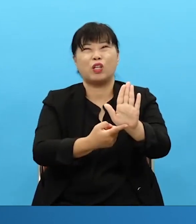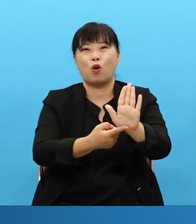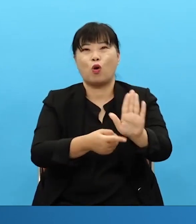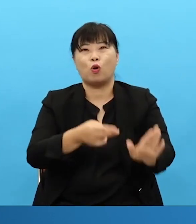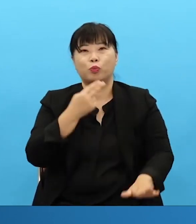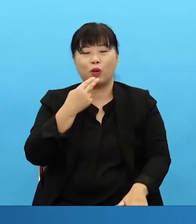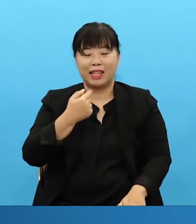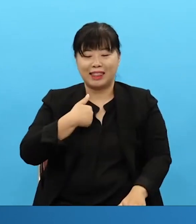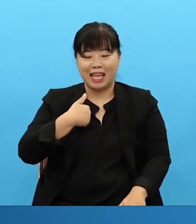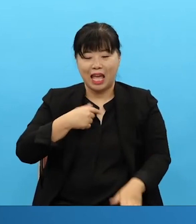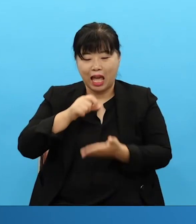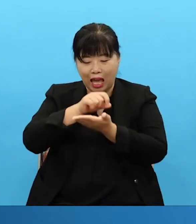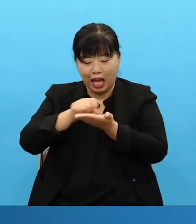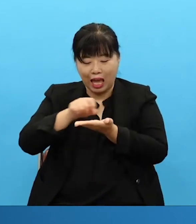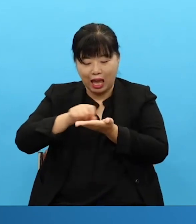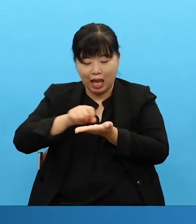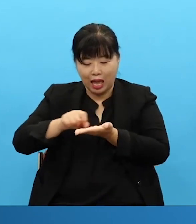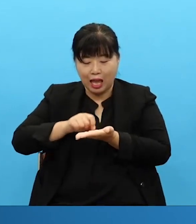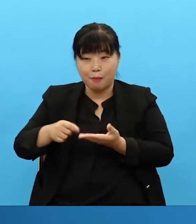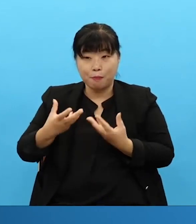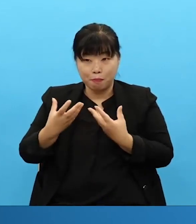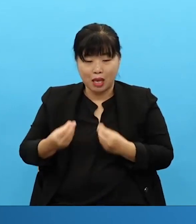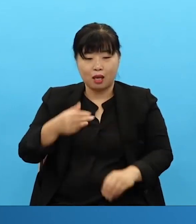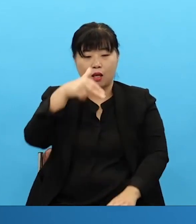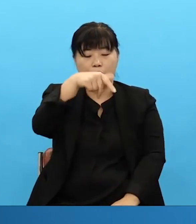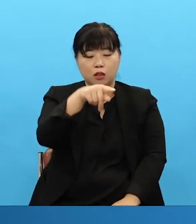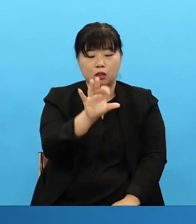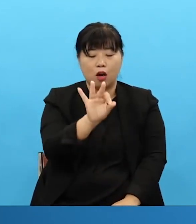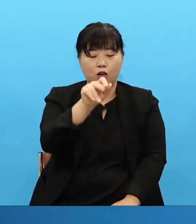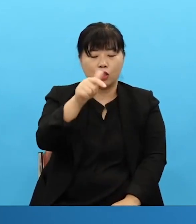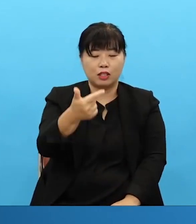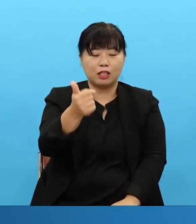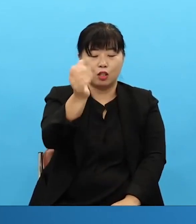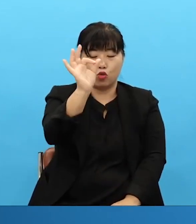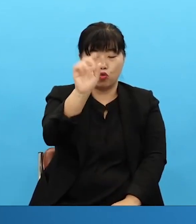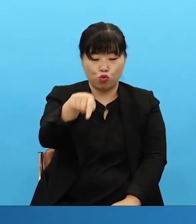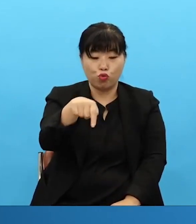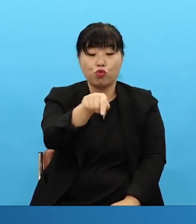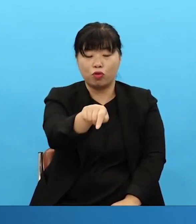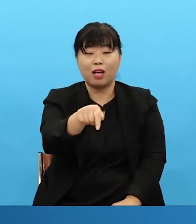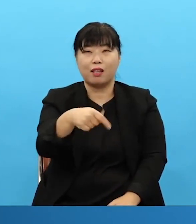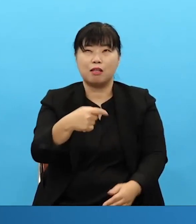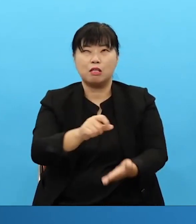And so I just entrusted it to 정진욱 so that he can compose a song to it. That his level's a little bit different.